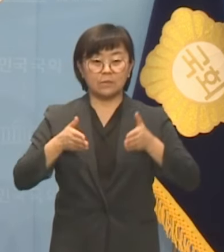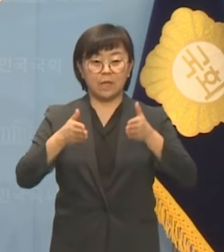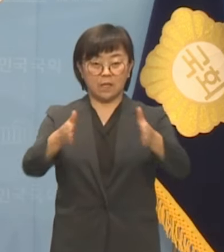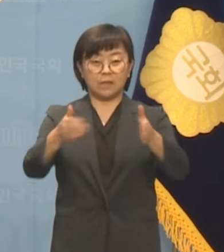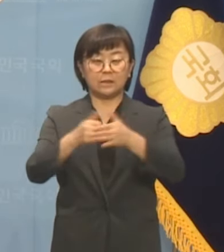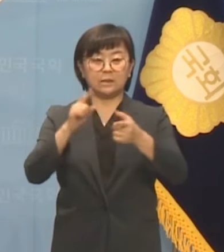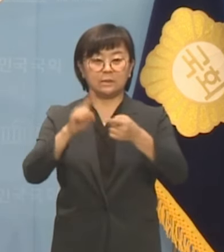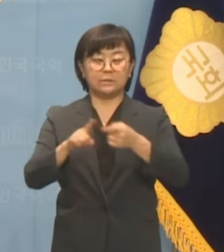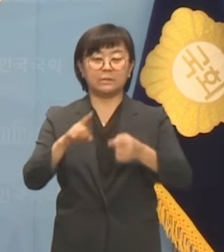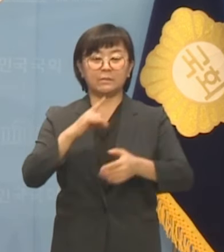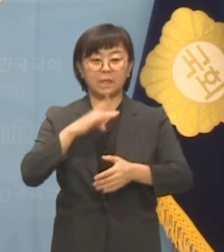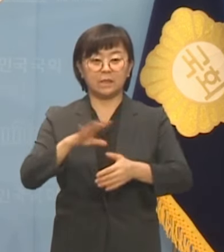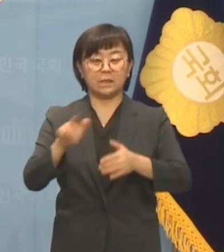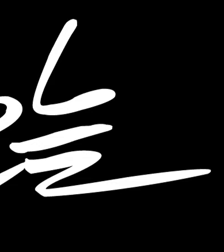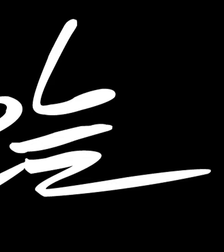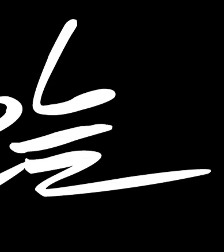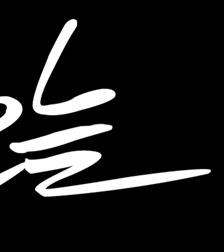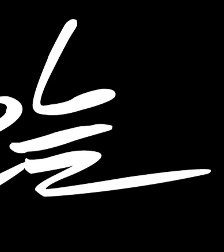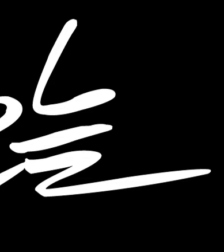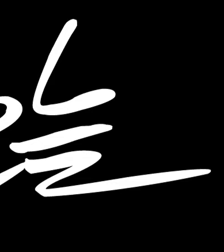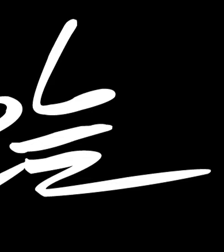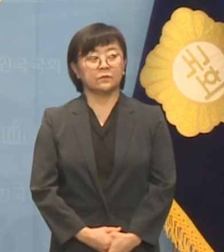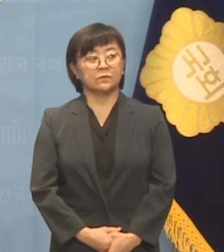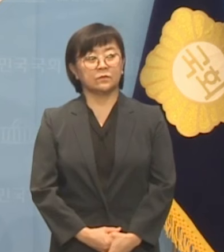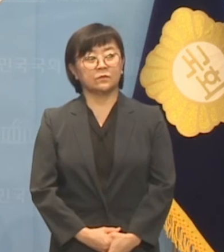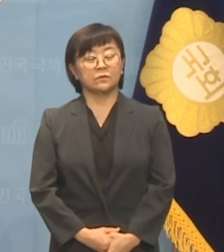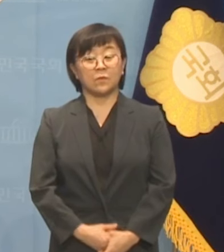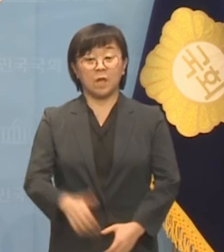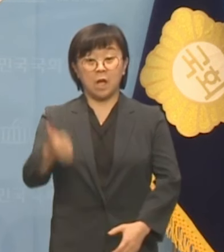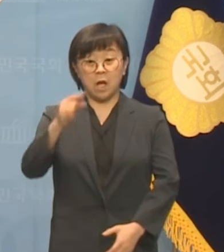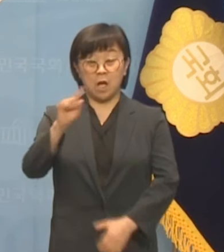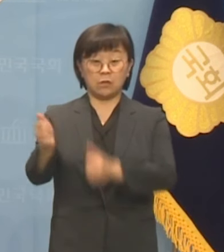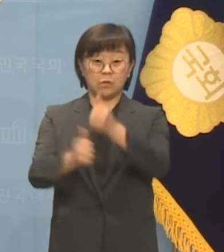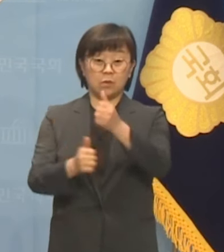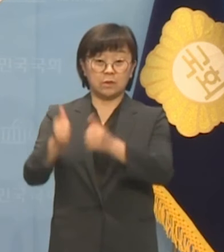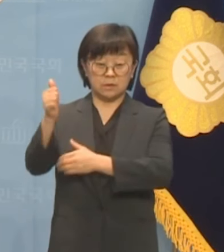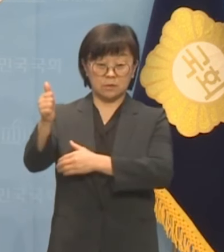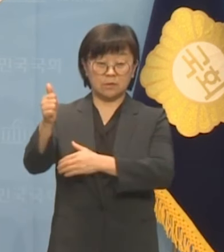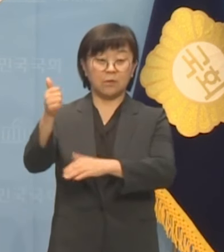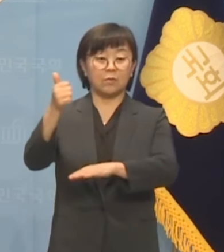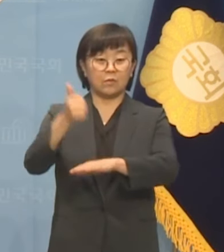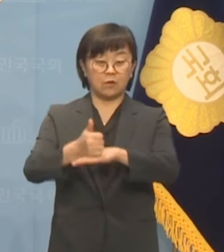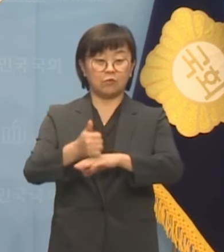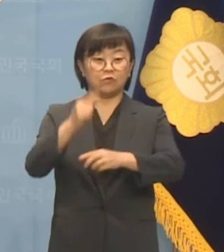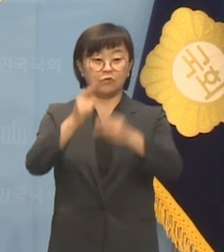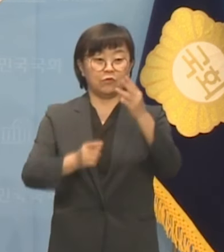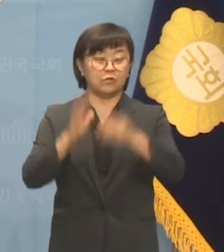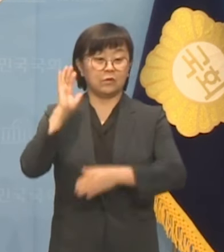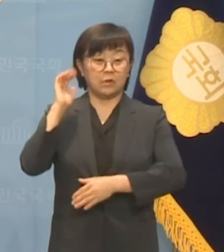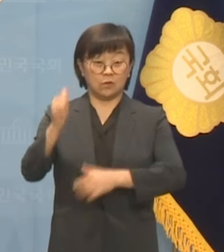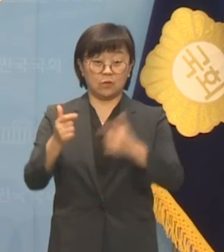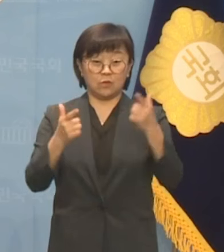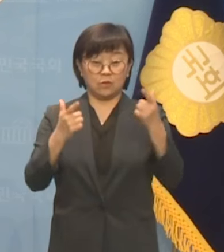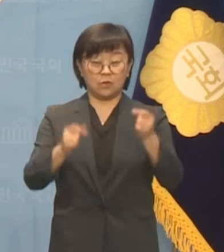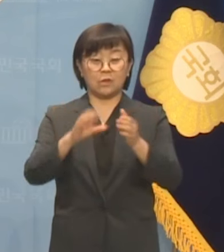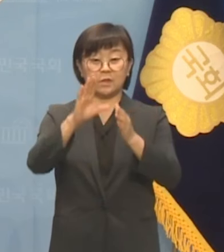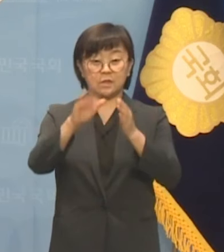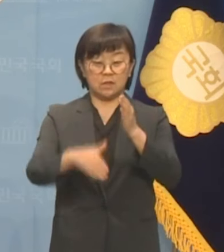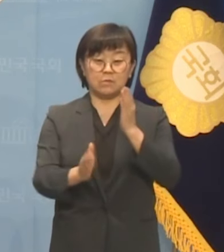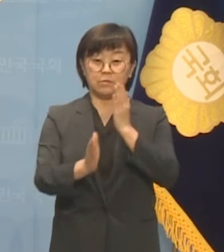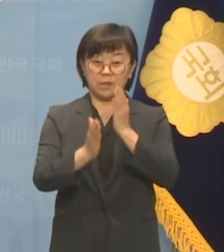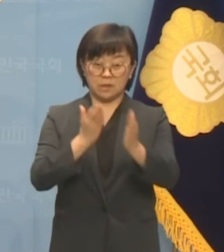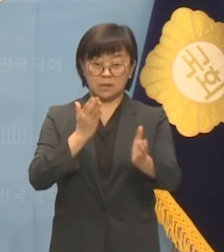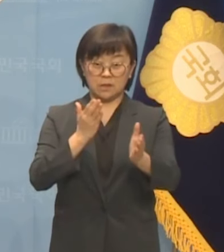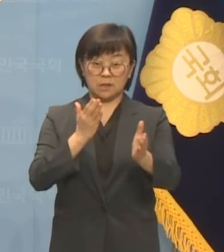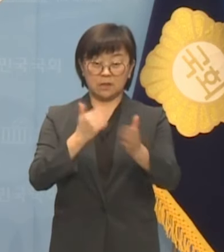묻지 않을 수 없습니다. 한동훈 위원장도 결국 윤석열 대통령처럼 시대착오적인